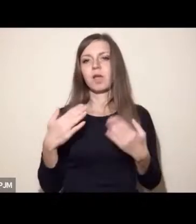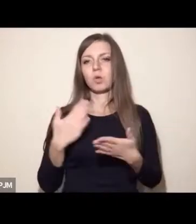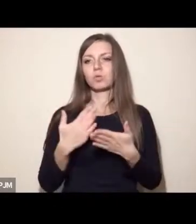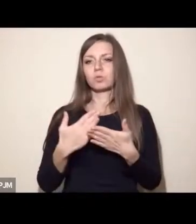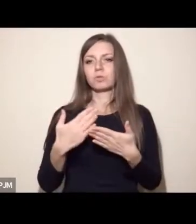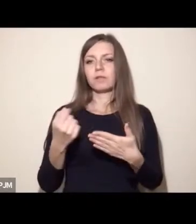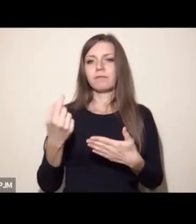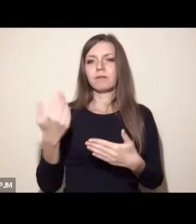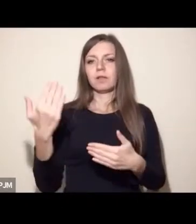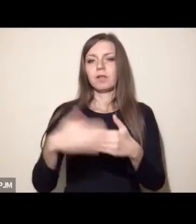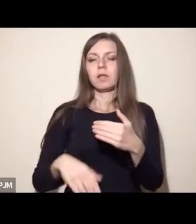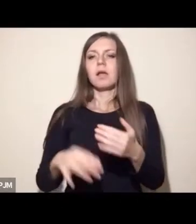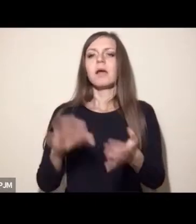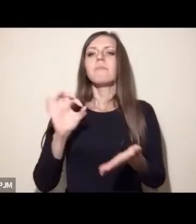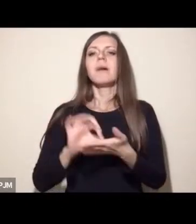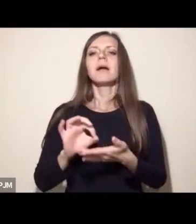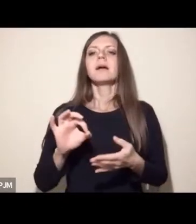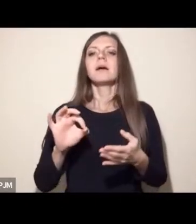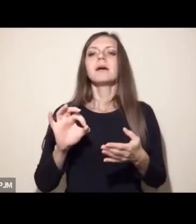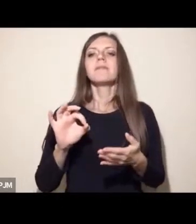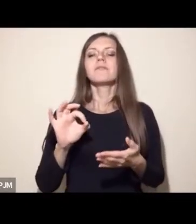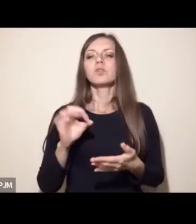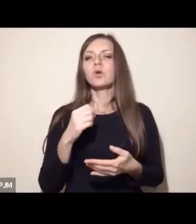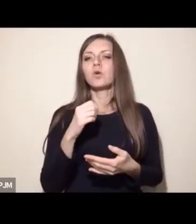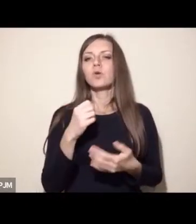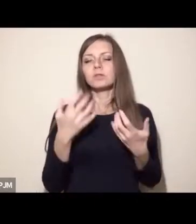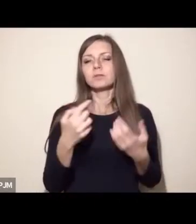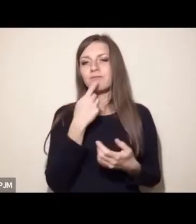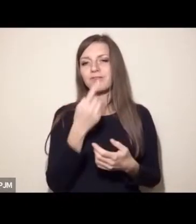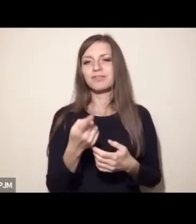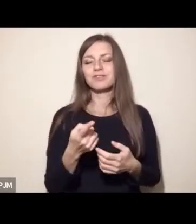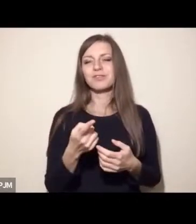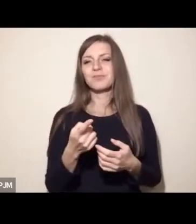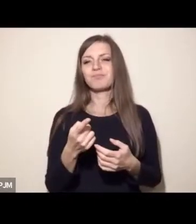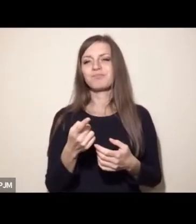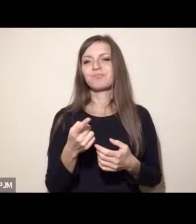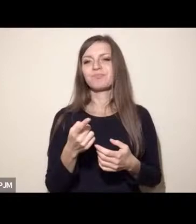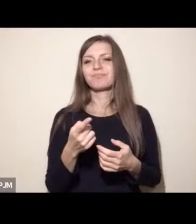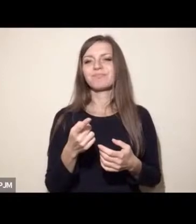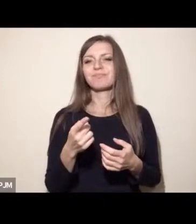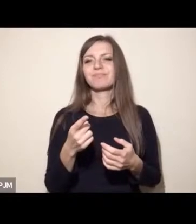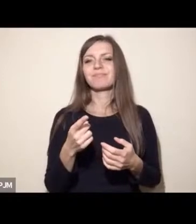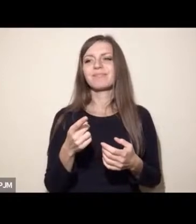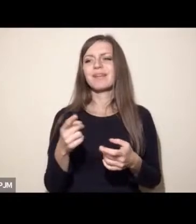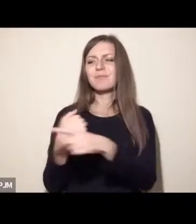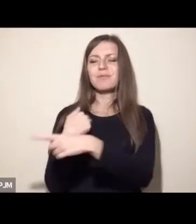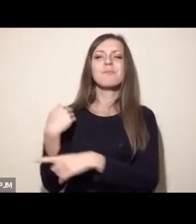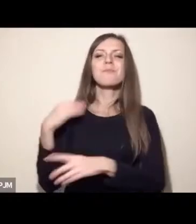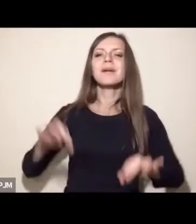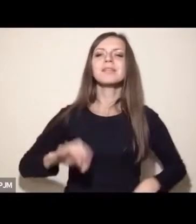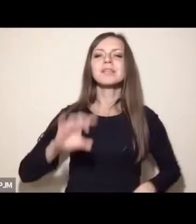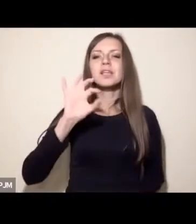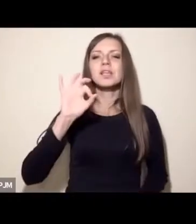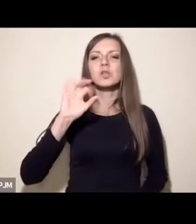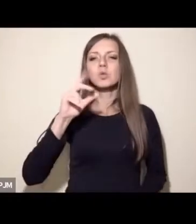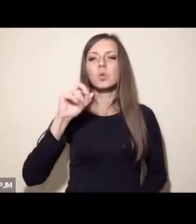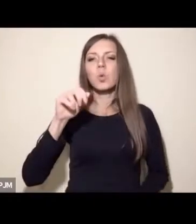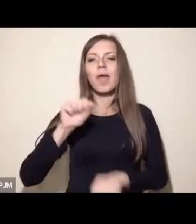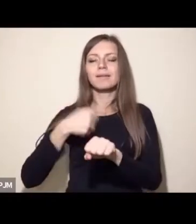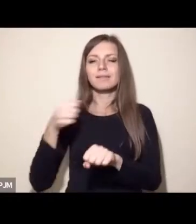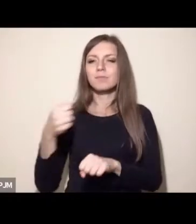pani Sylwia Spurek w ostatnim czasie puściła tego bardzo popularnego wszędzie tweeta właśnie z tymi datami, o których